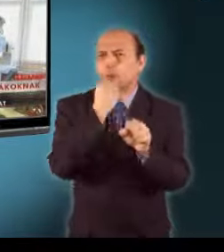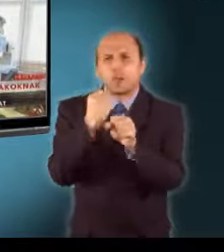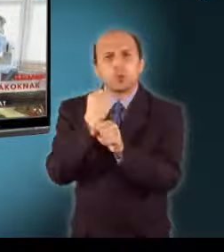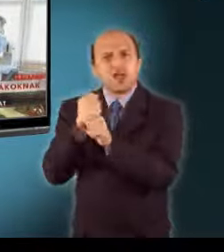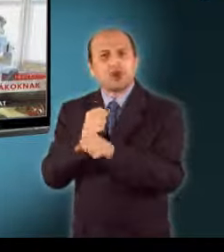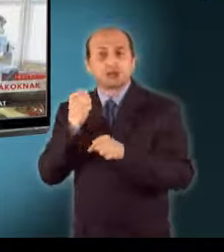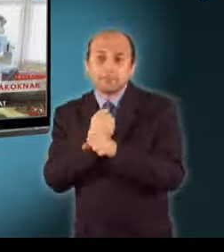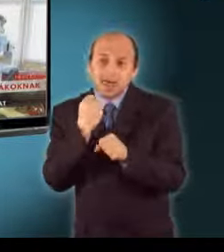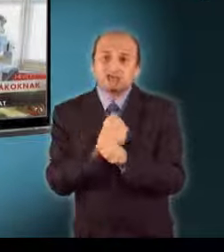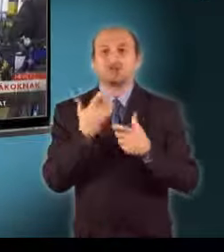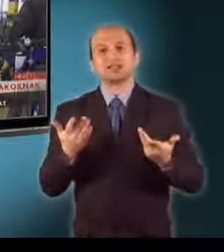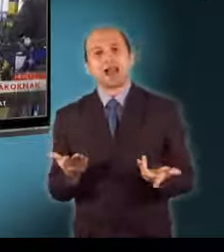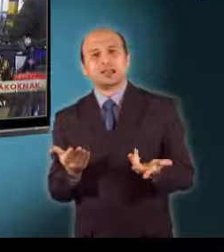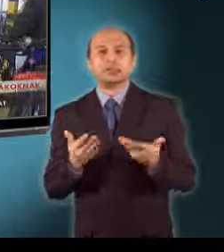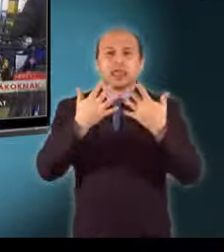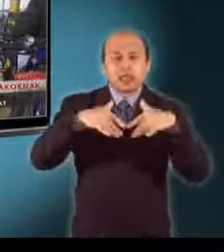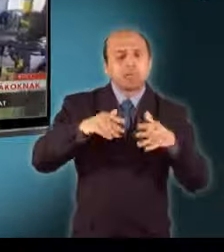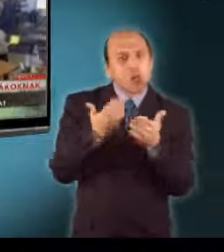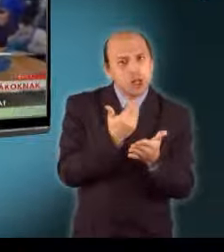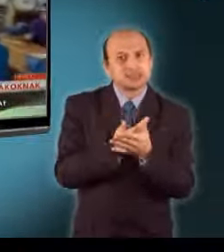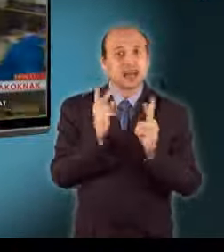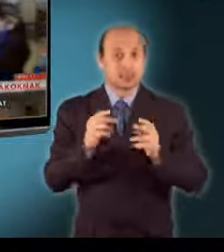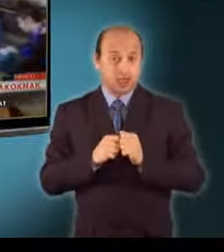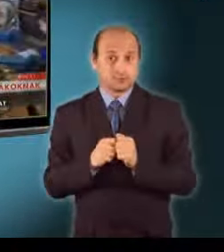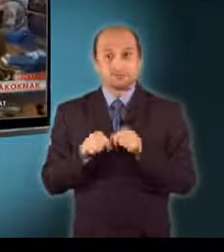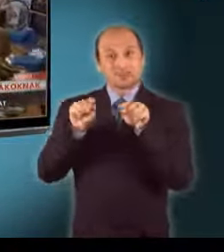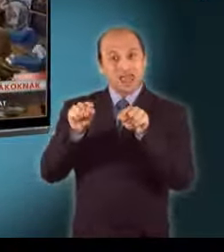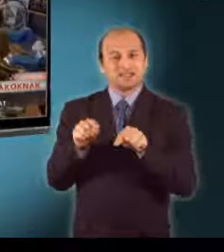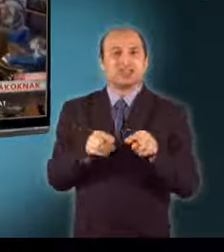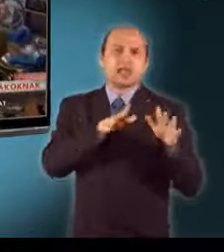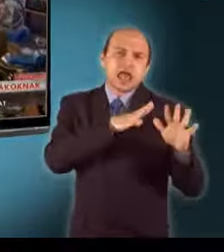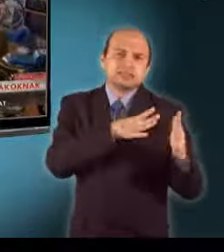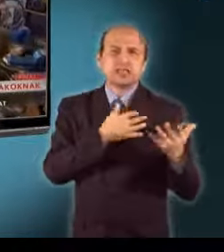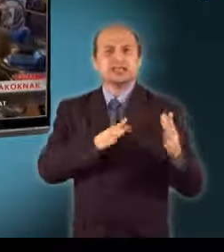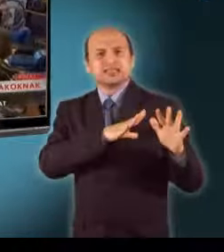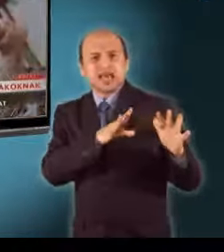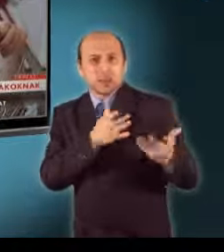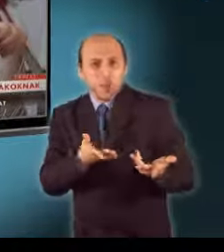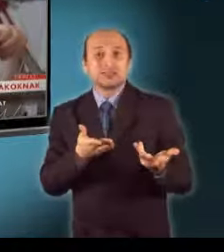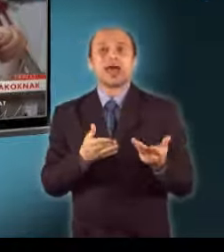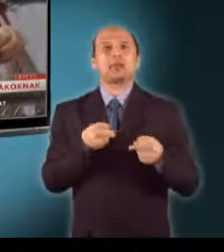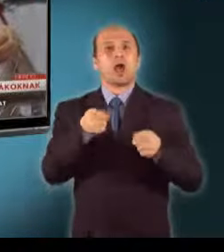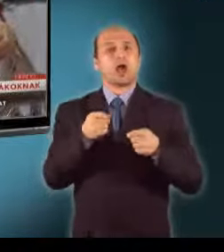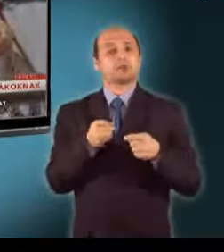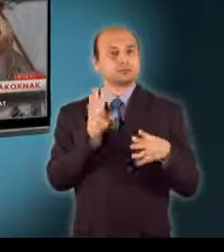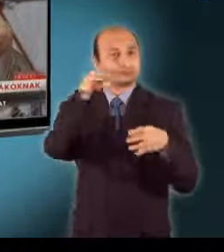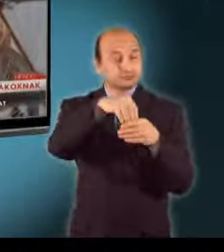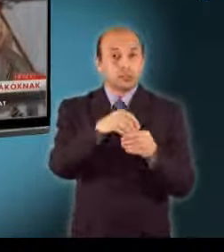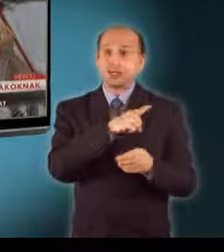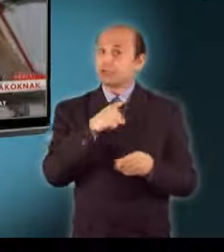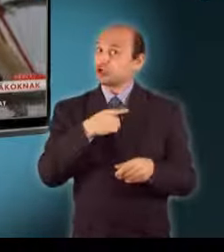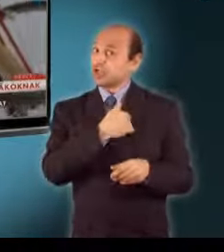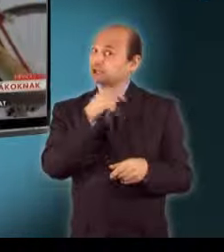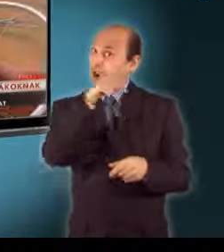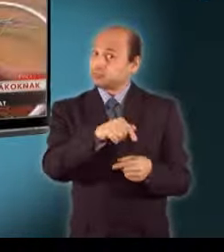sok gépet lehet használni. Ezek a diákok 9-10. osztályban már gyakorlaton vesznek részt, nemcsak az iskolai tanműhelyben,